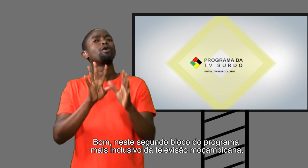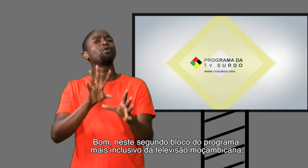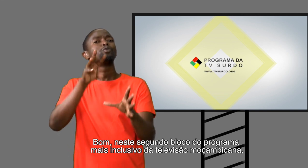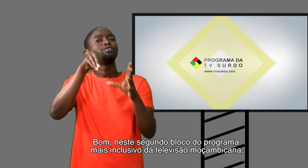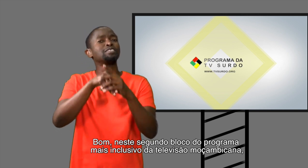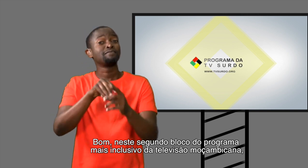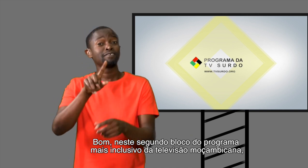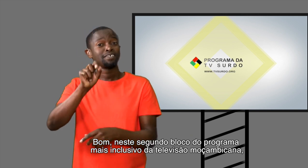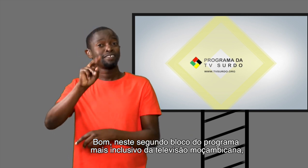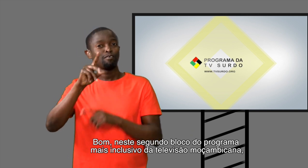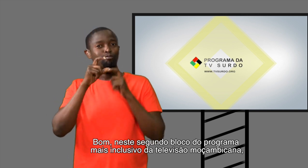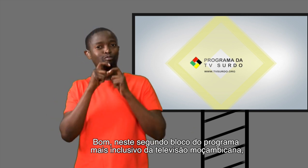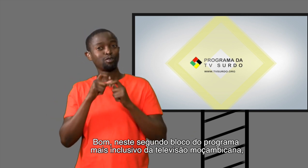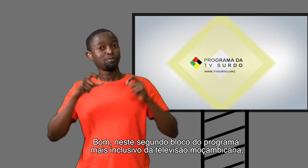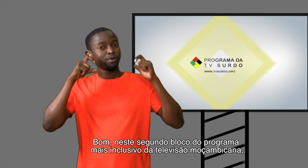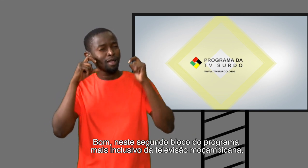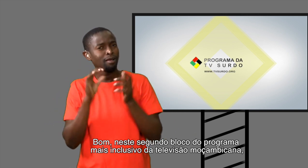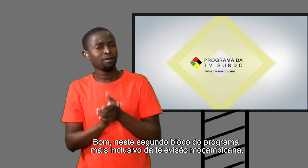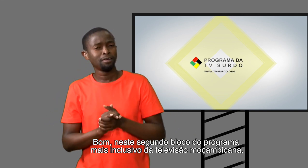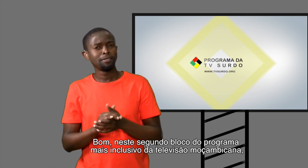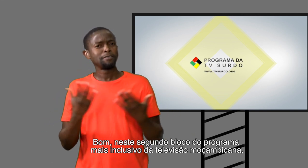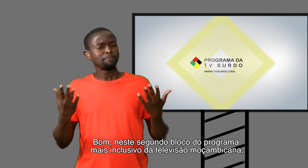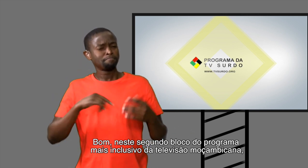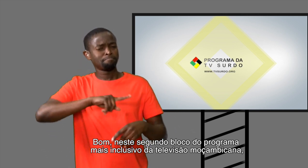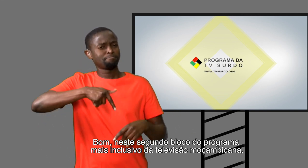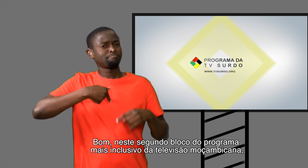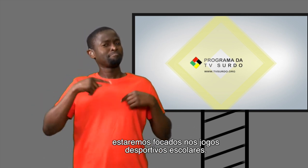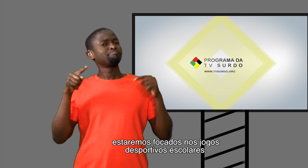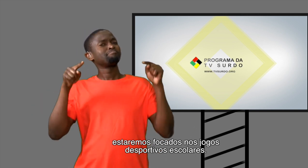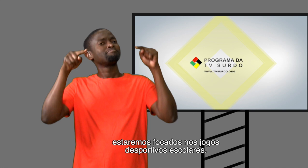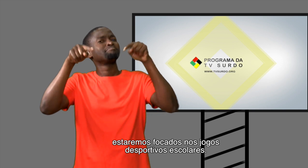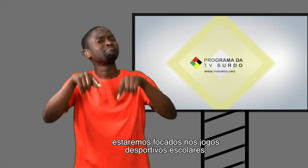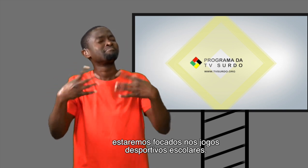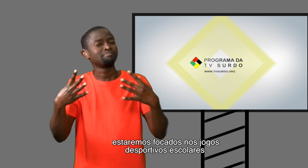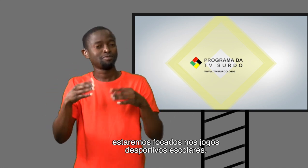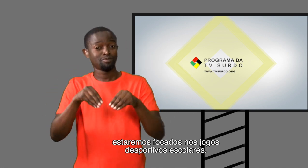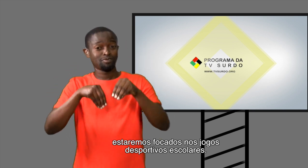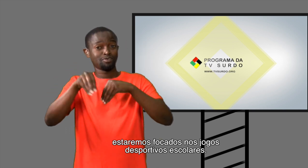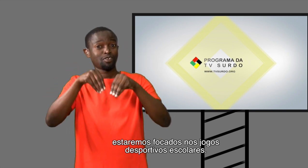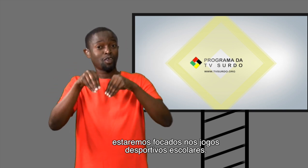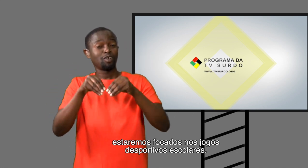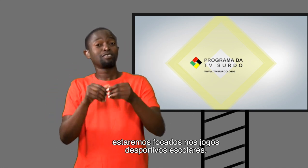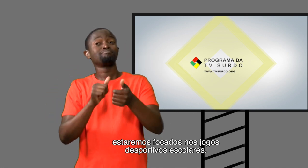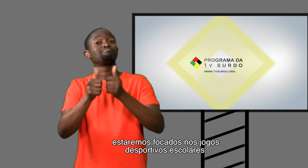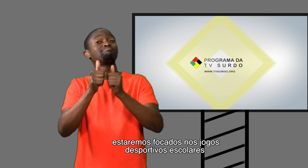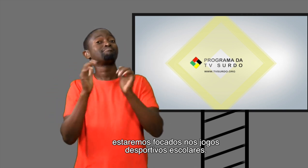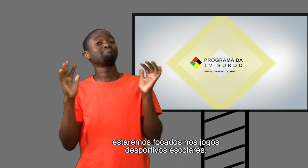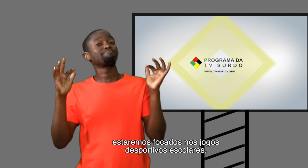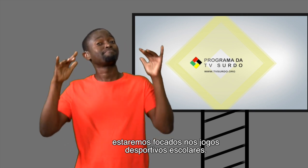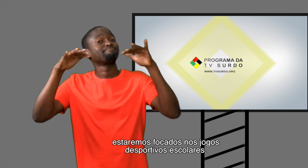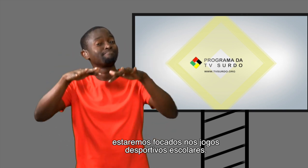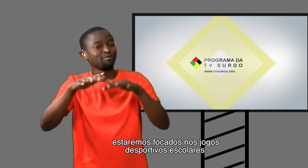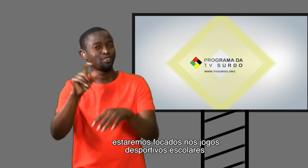do programa mais inclusivo da televisão moçambicana, estaremos focados nos jogos desportivos escolares.